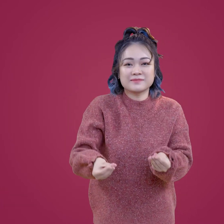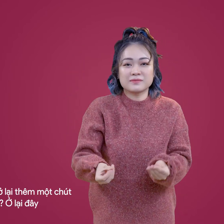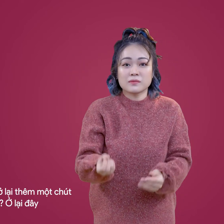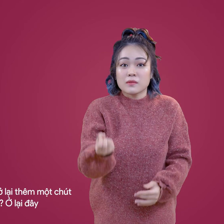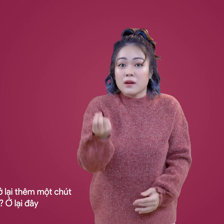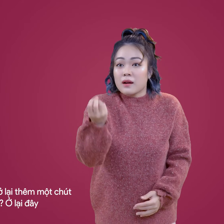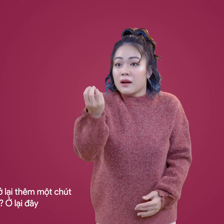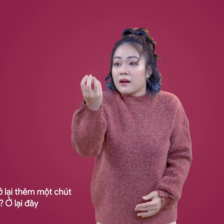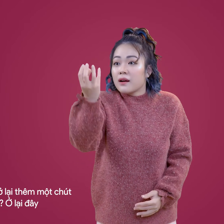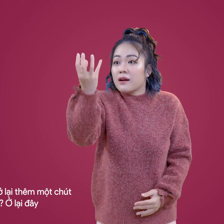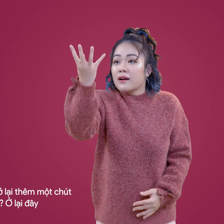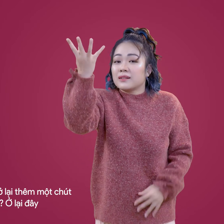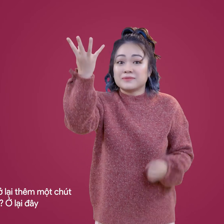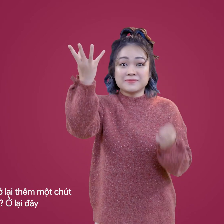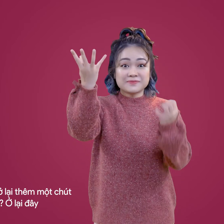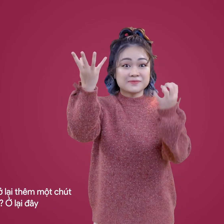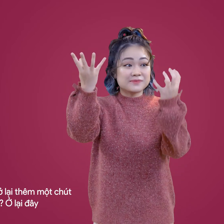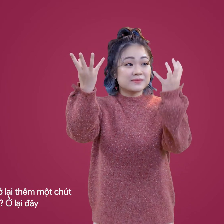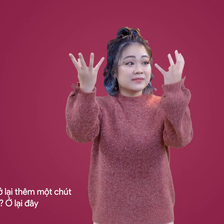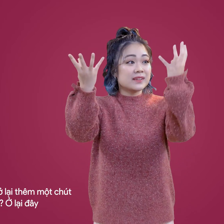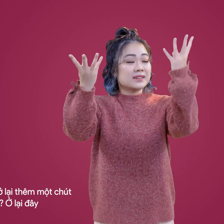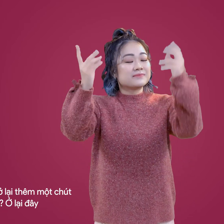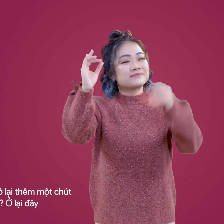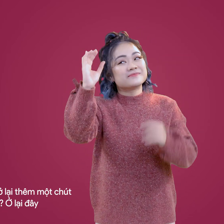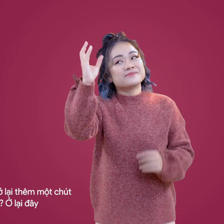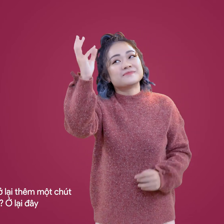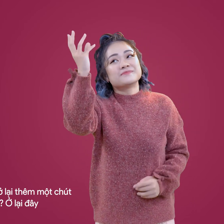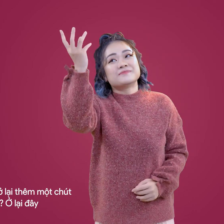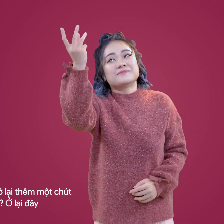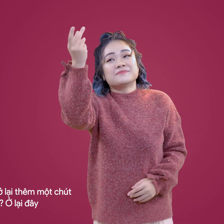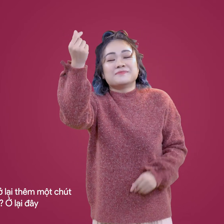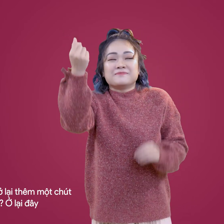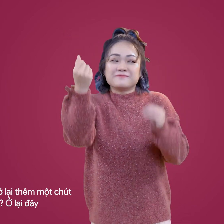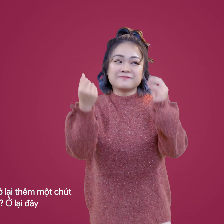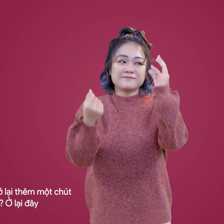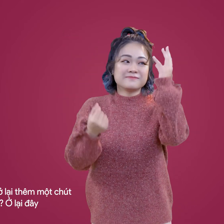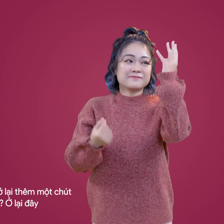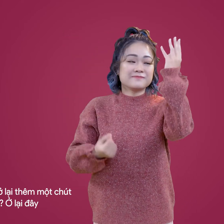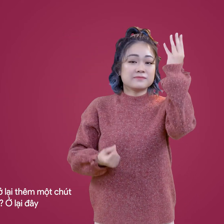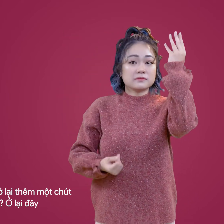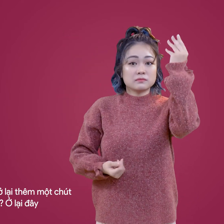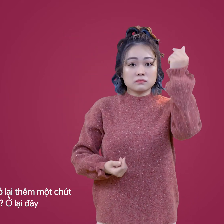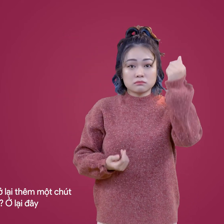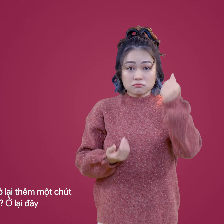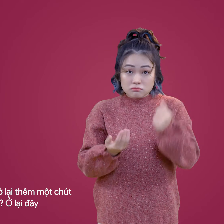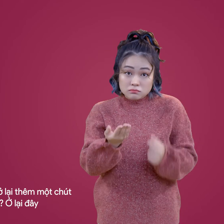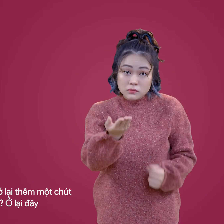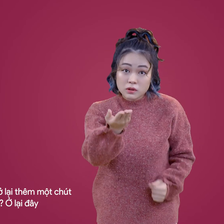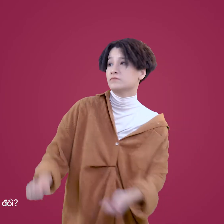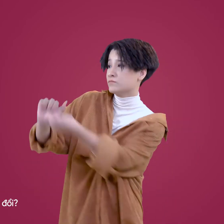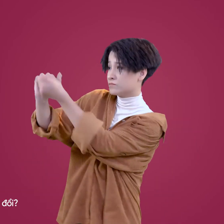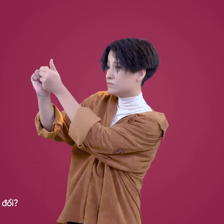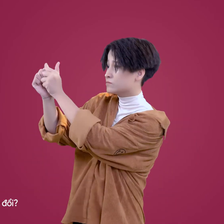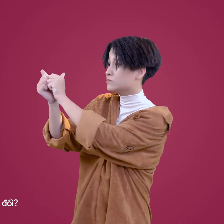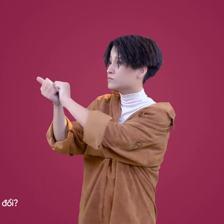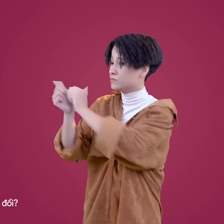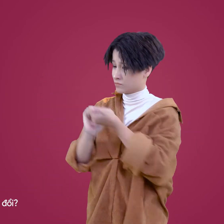그곳에 좀 더 머물러서 머물러줘 네가 변한 건지